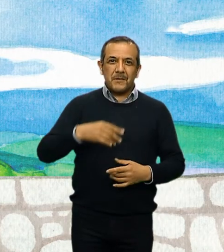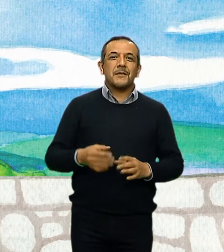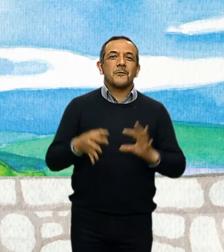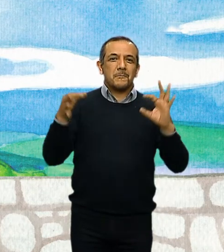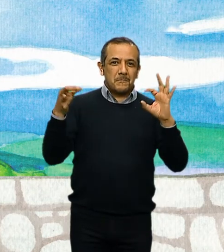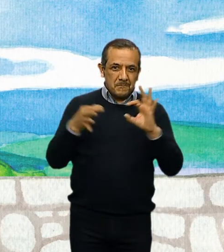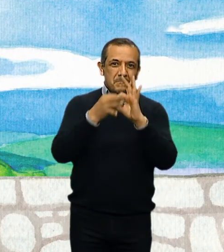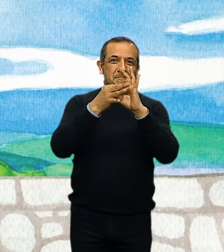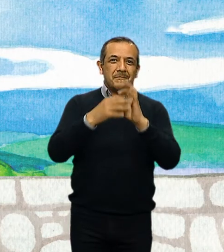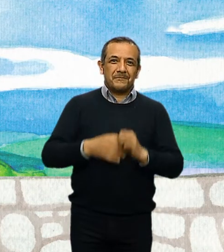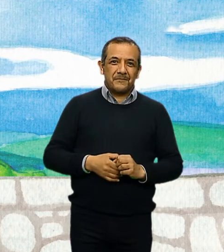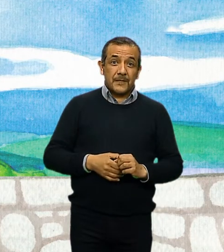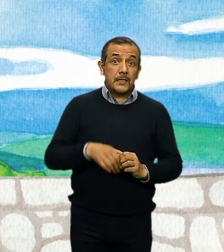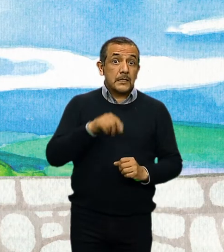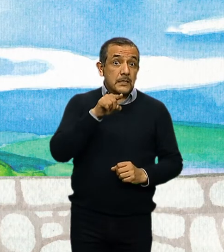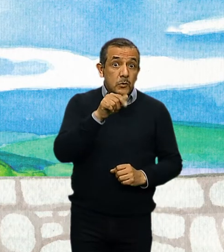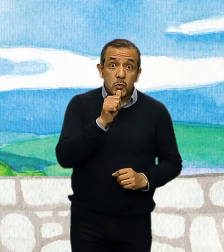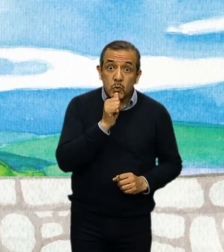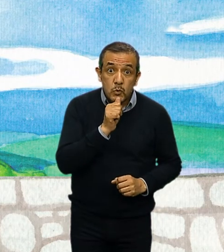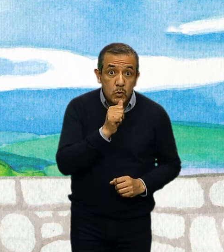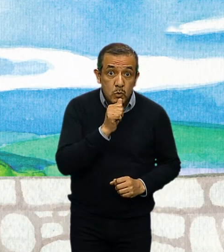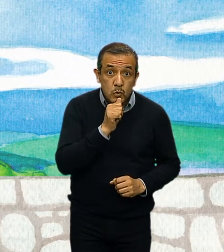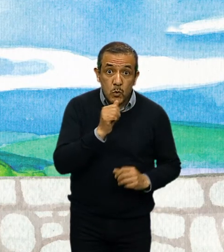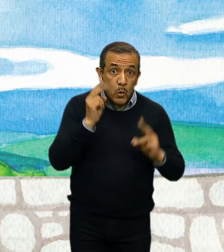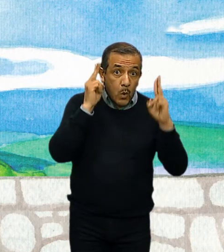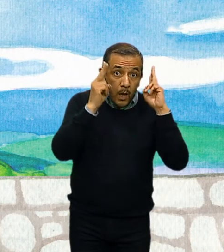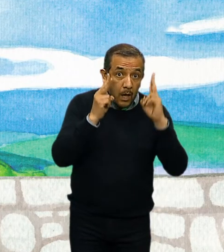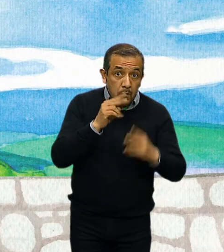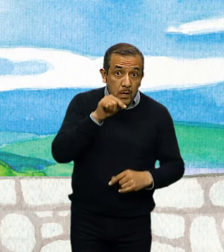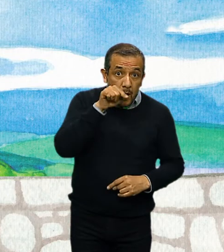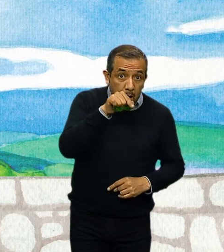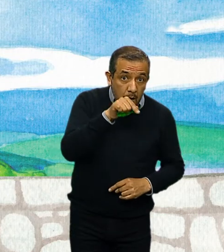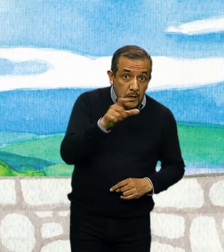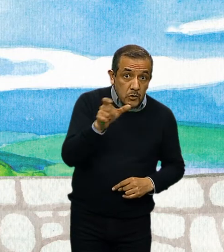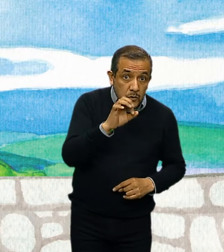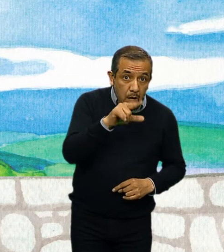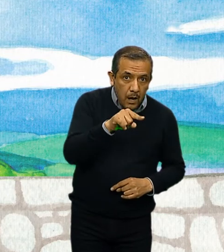Y que si aún no has visitado Xochicalco, te transporten hacia ese lugar.